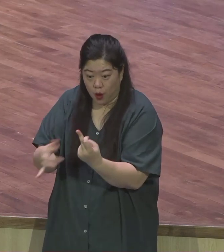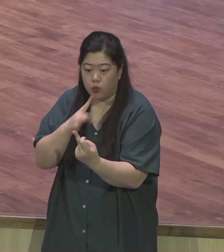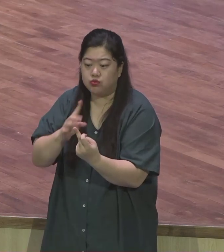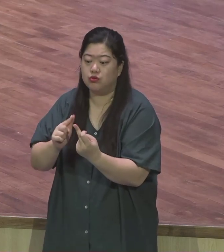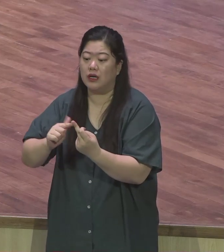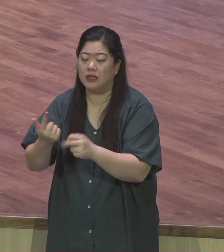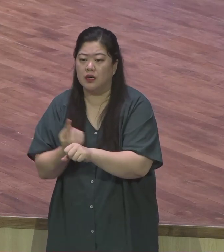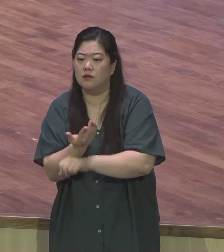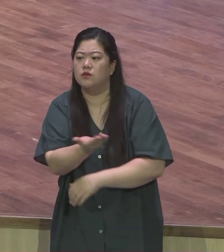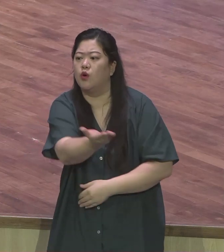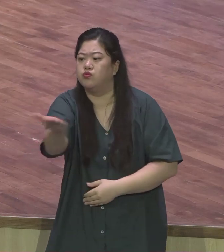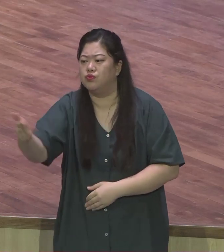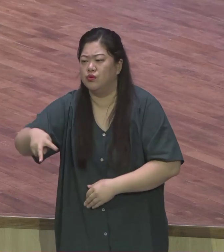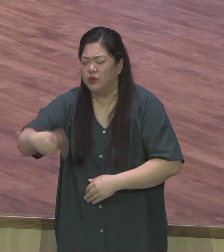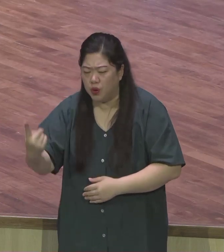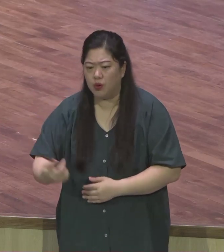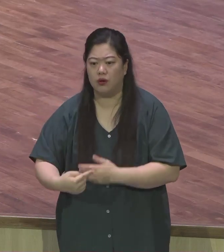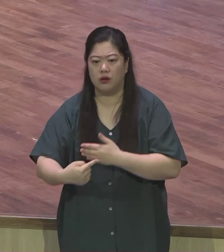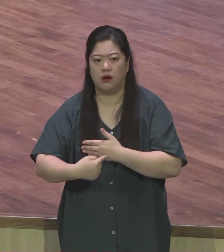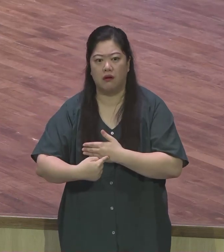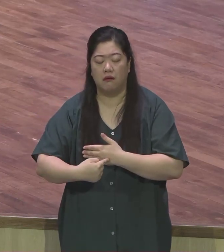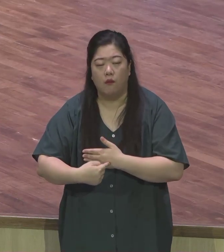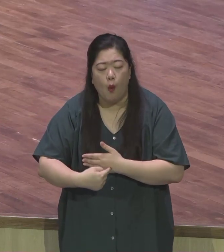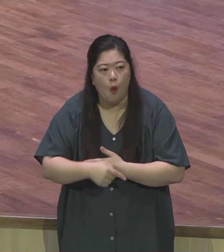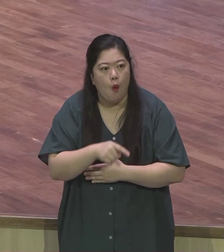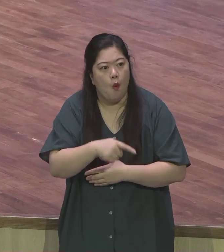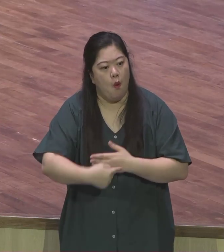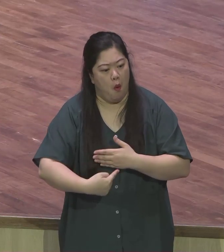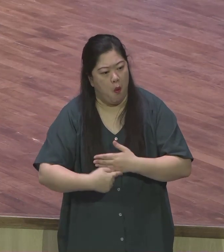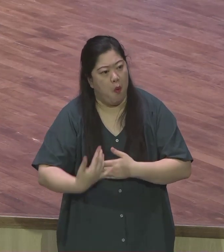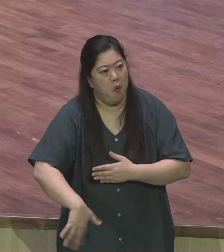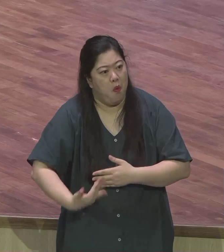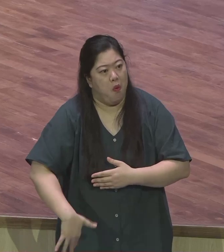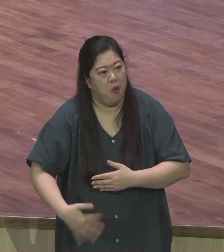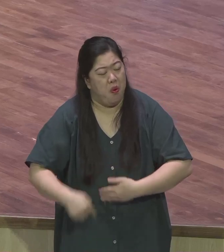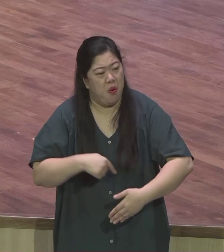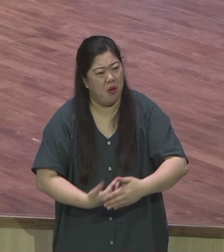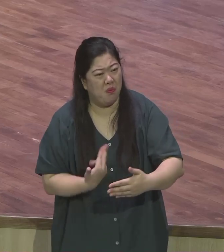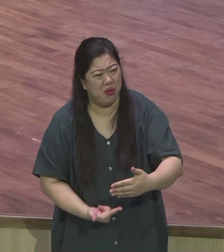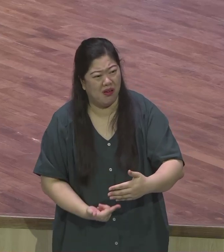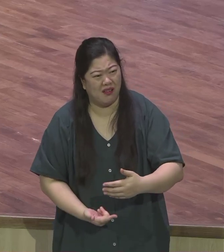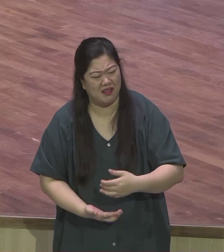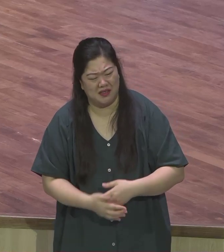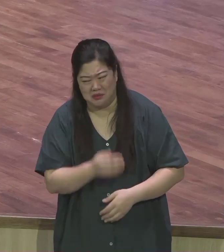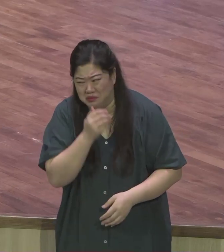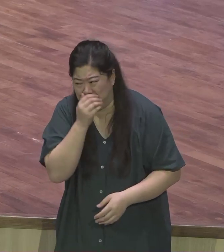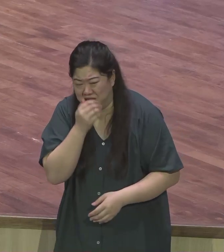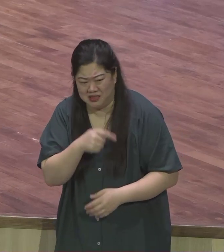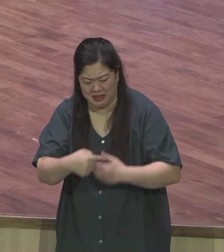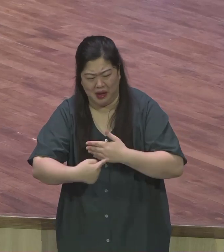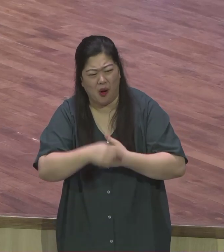열두 제자들 서로 높아지려고 했고 서로 누가 크냐 서로 비교하고 경쟁을 했습니다